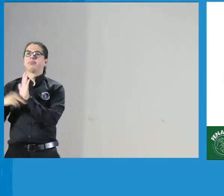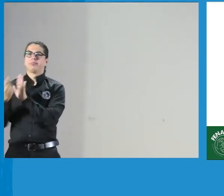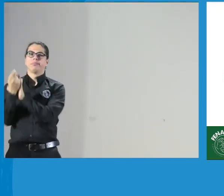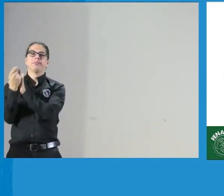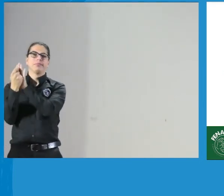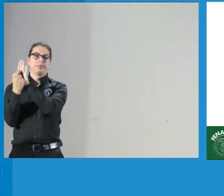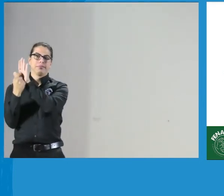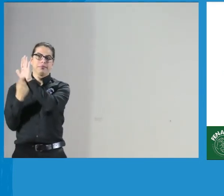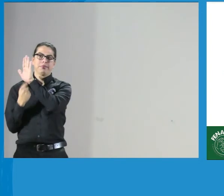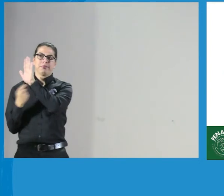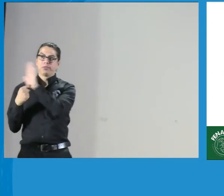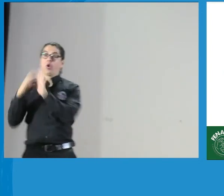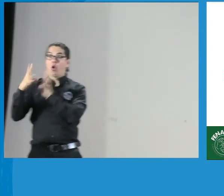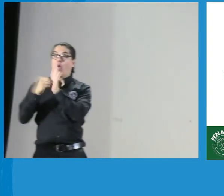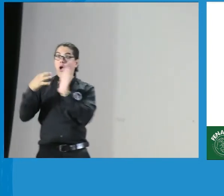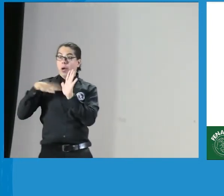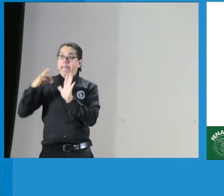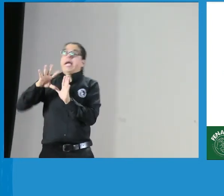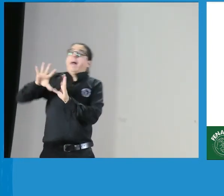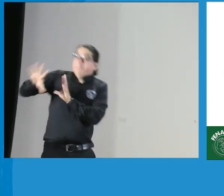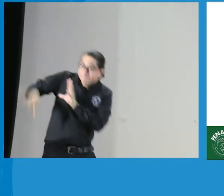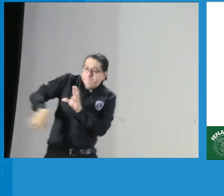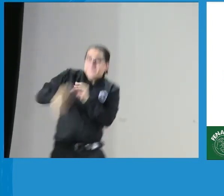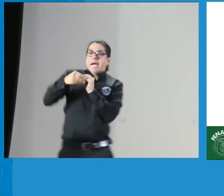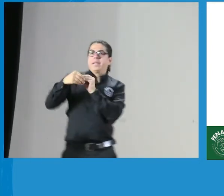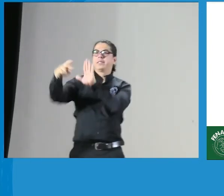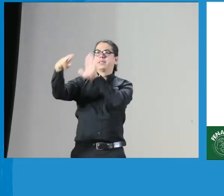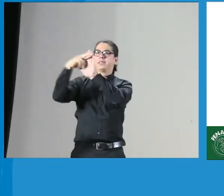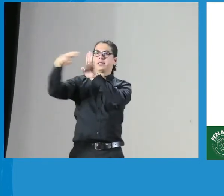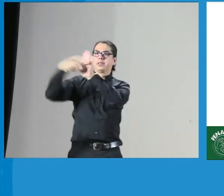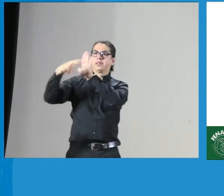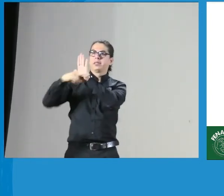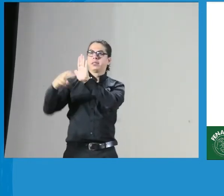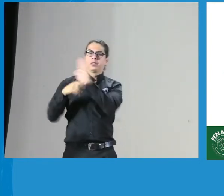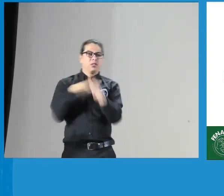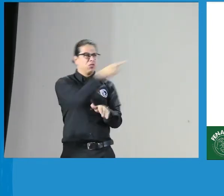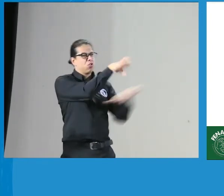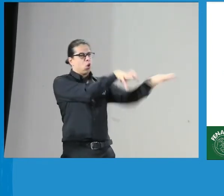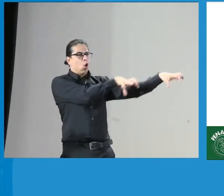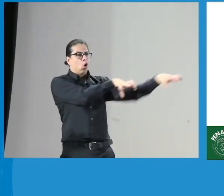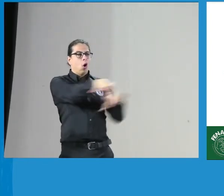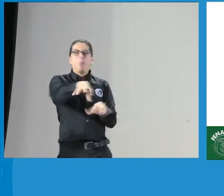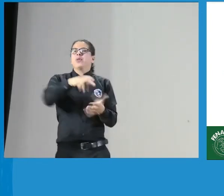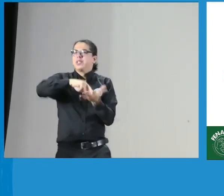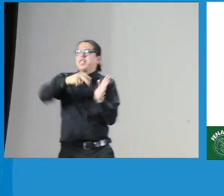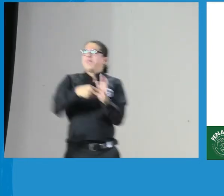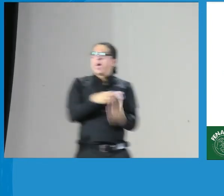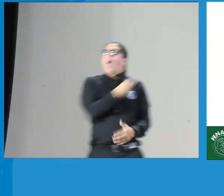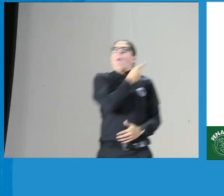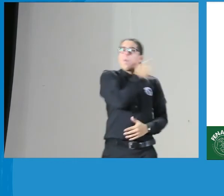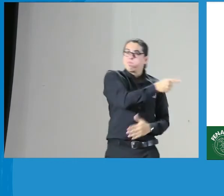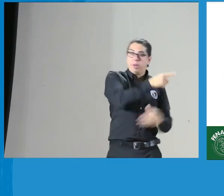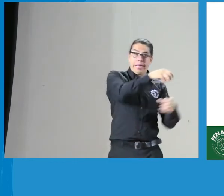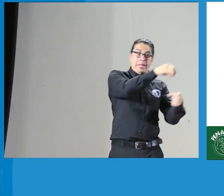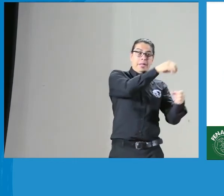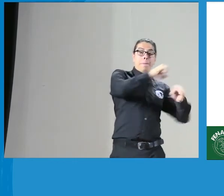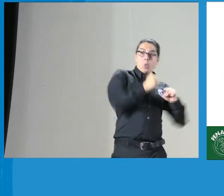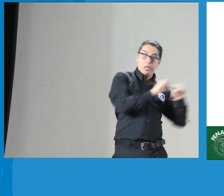obviamente se daba porque hace parte del código de ética y también tiene un reglamento interno